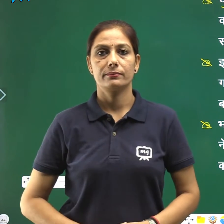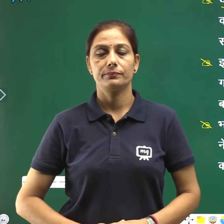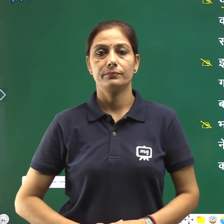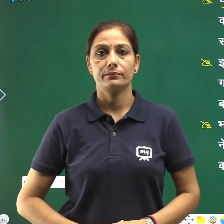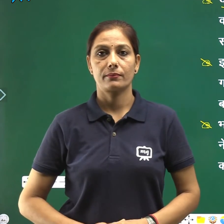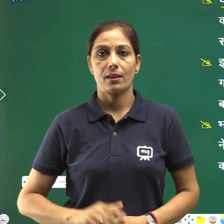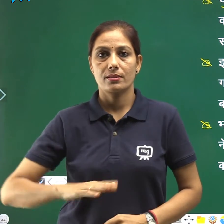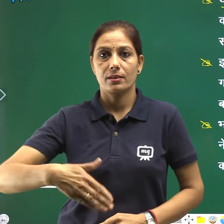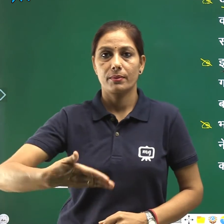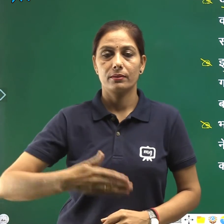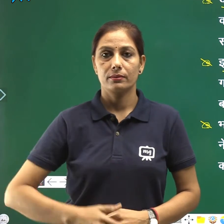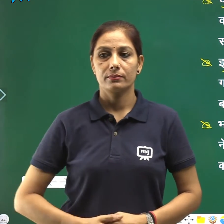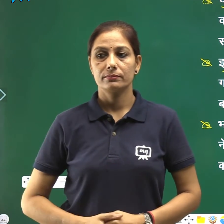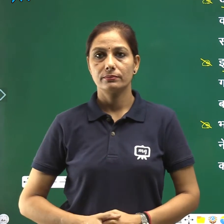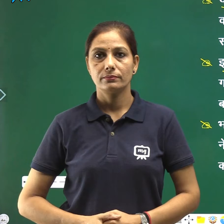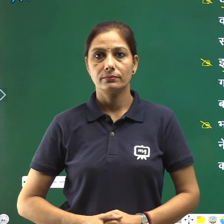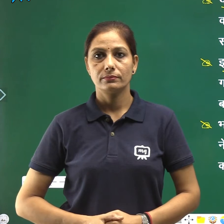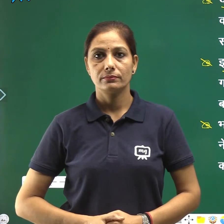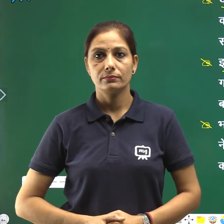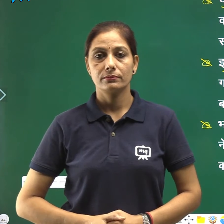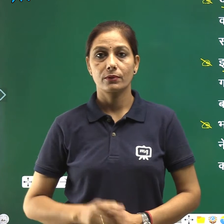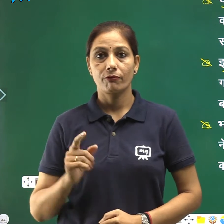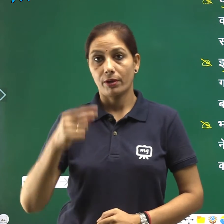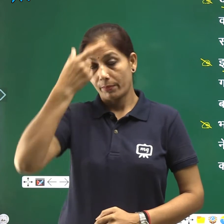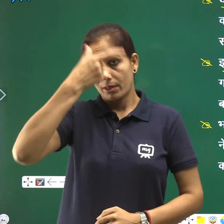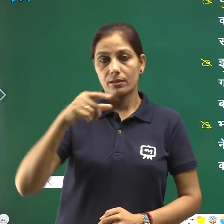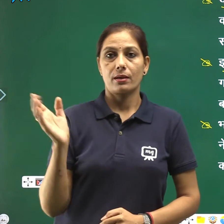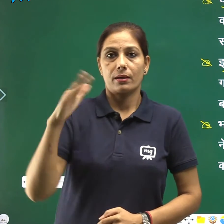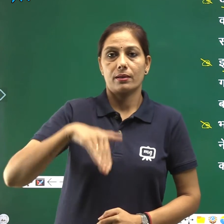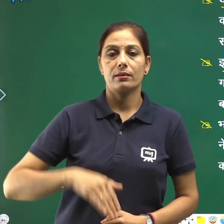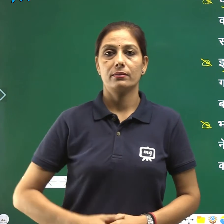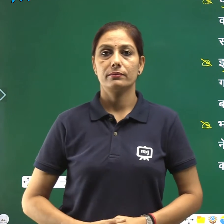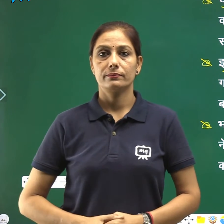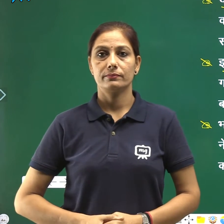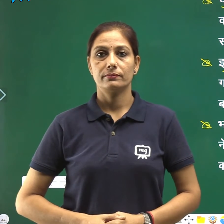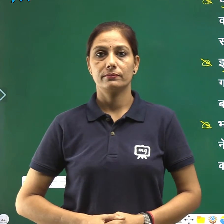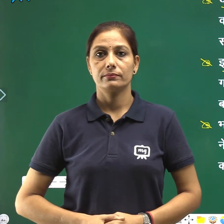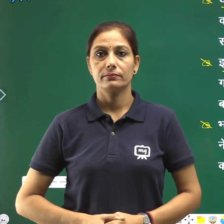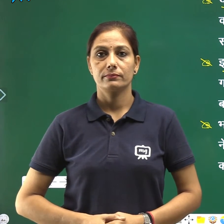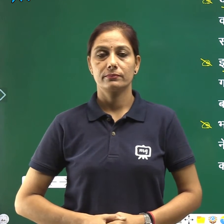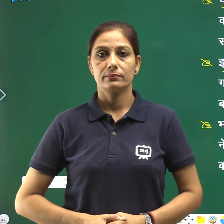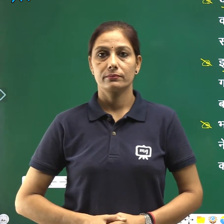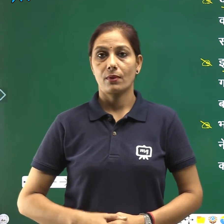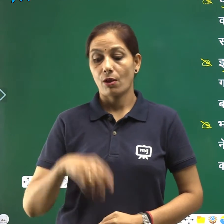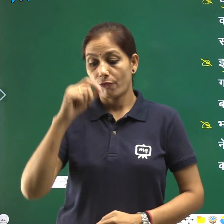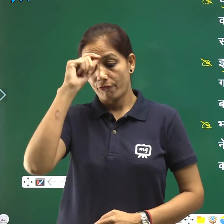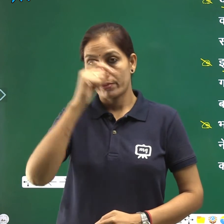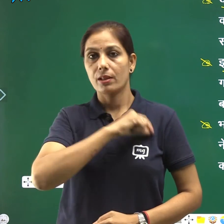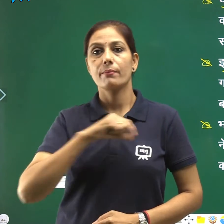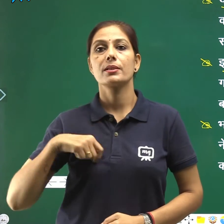इसके पश्चात वे भारत आ गए फादर को